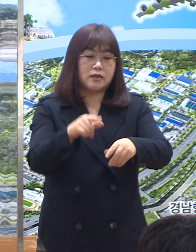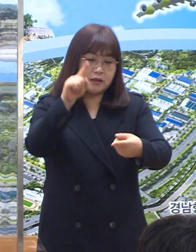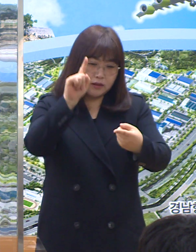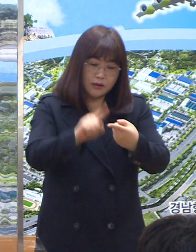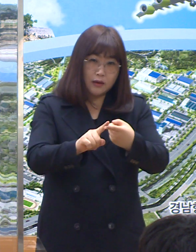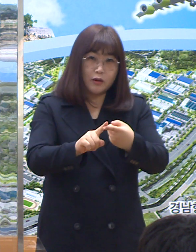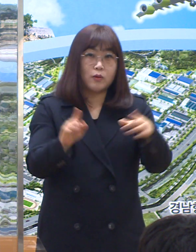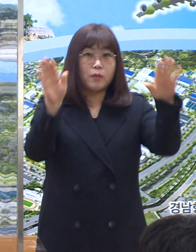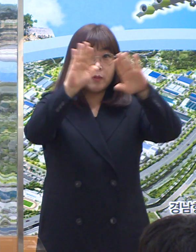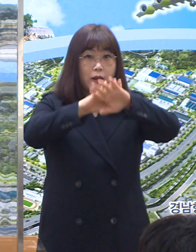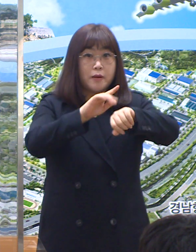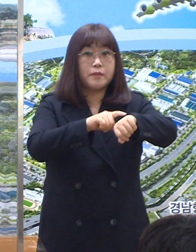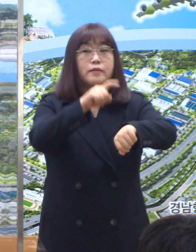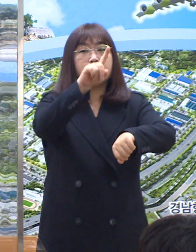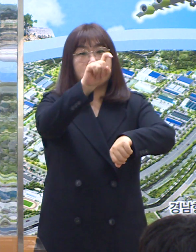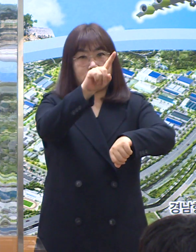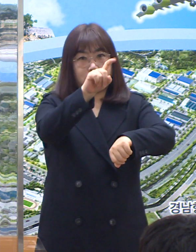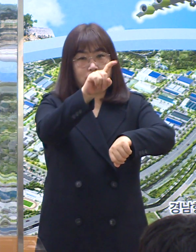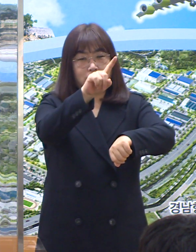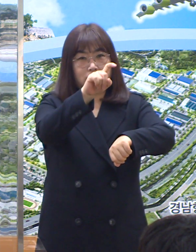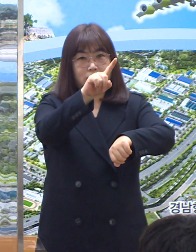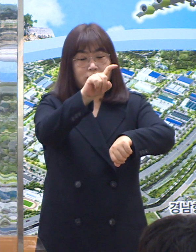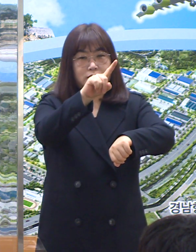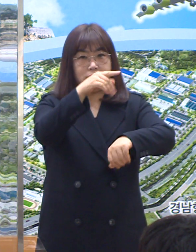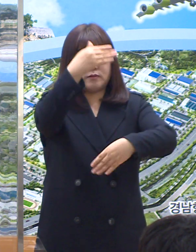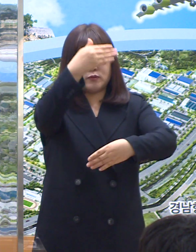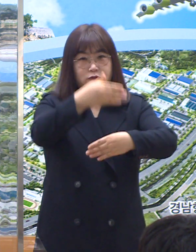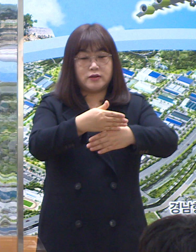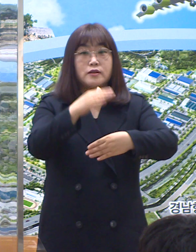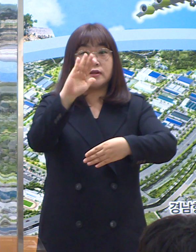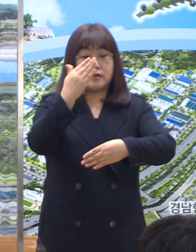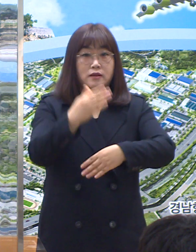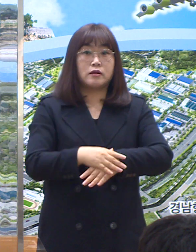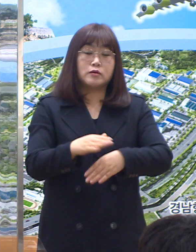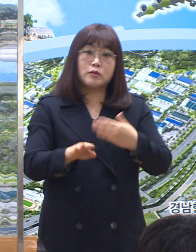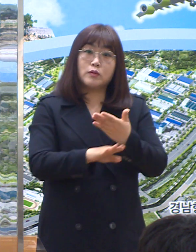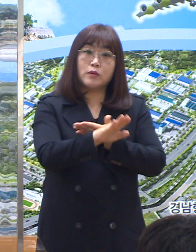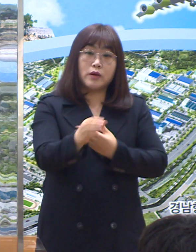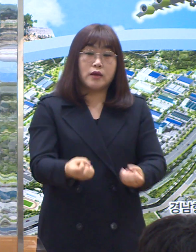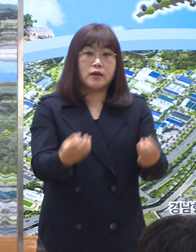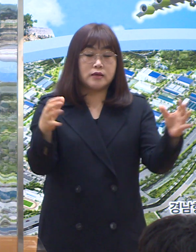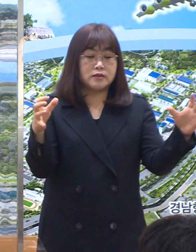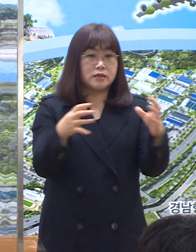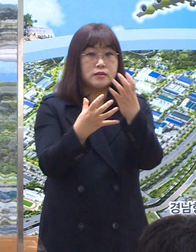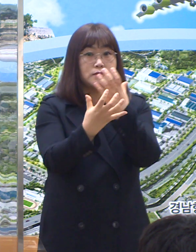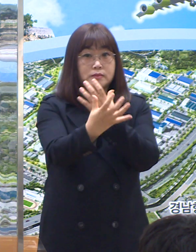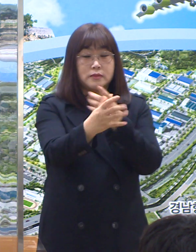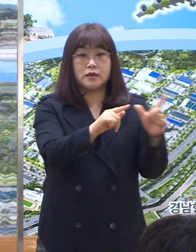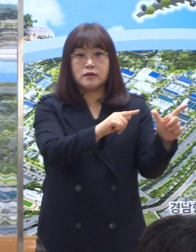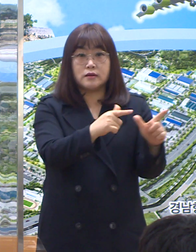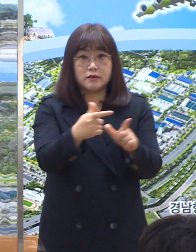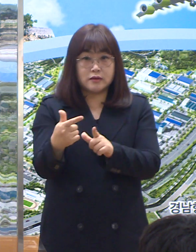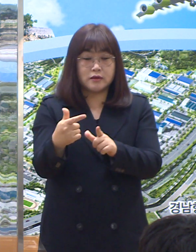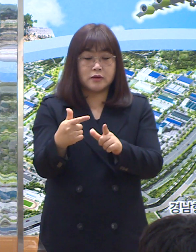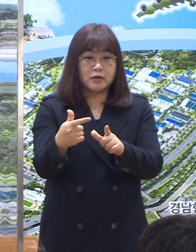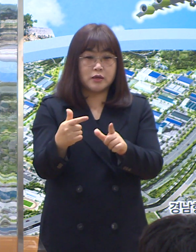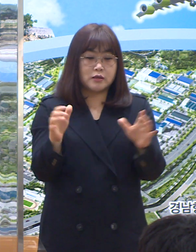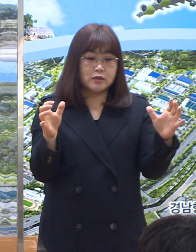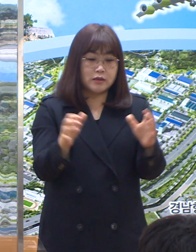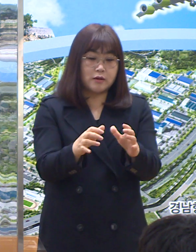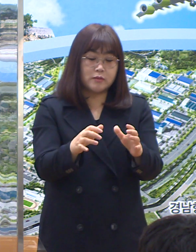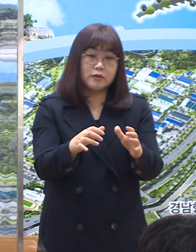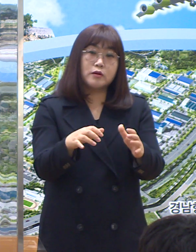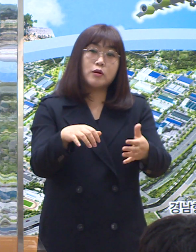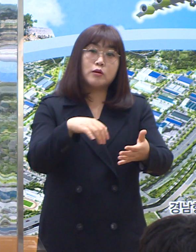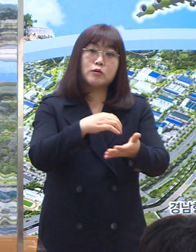23시까지 계속 유지됩니다. 그 밖의 행사 집회 등 참석 인원수를 비롯하여